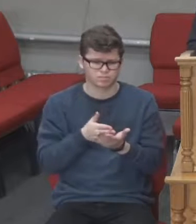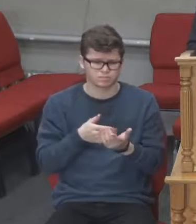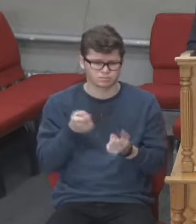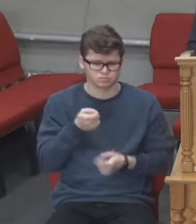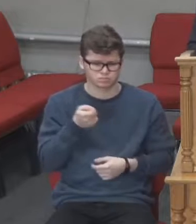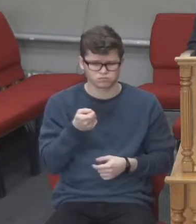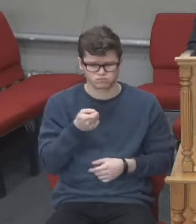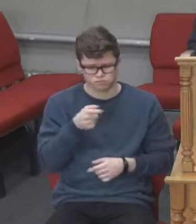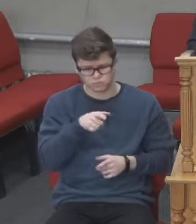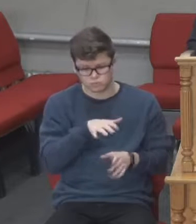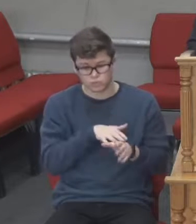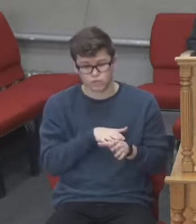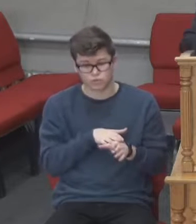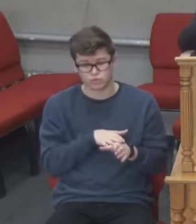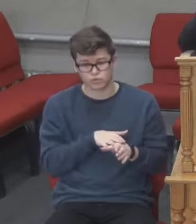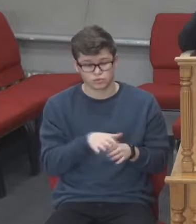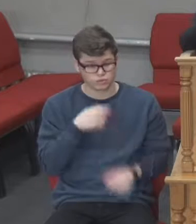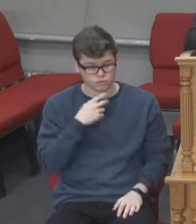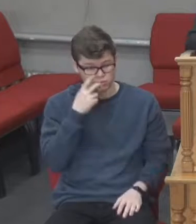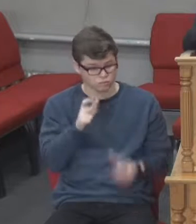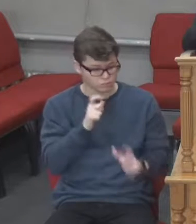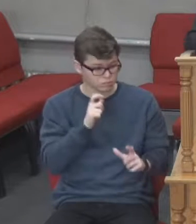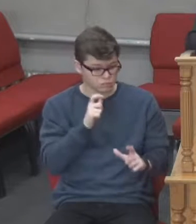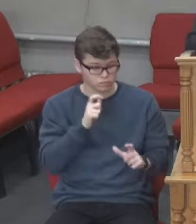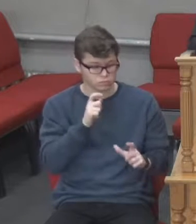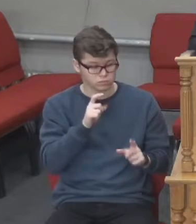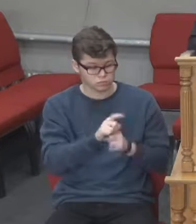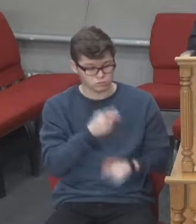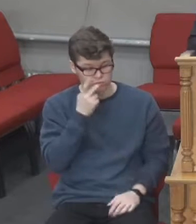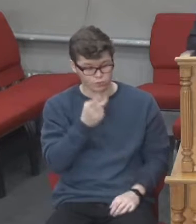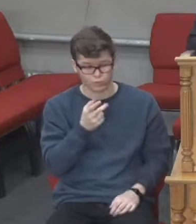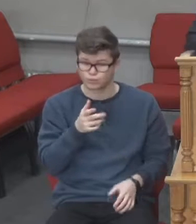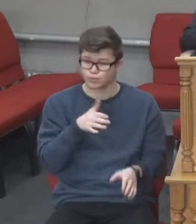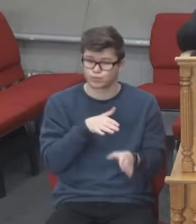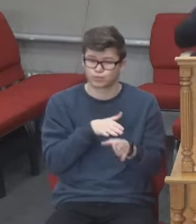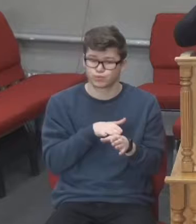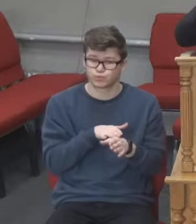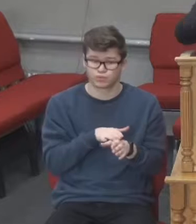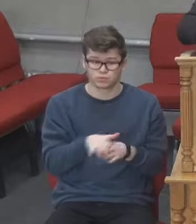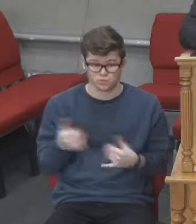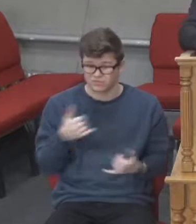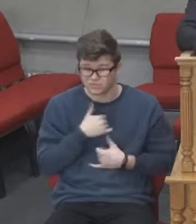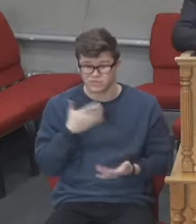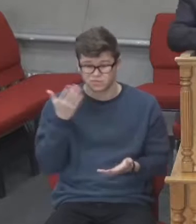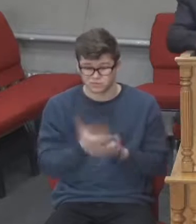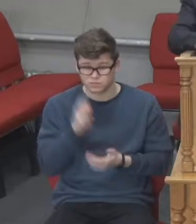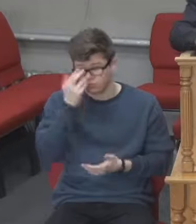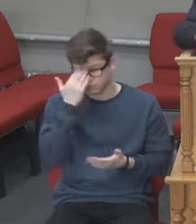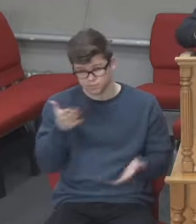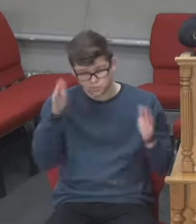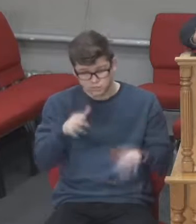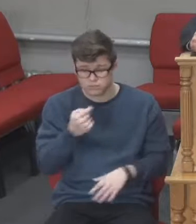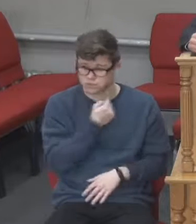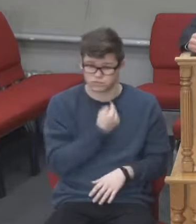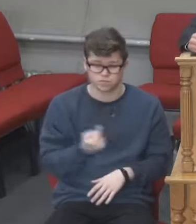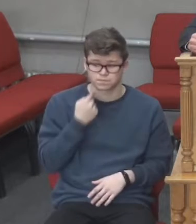Не все його вивезли десь за кордон. Воно є. В нас є продукти. Господь благословив нашу землю, тому